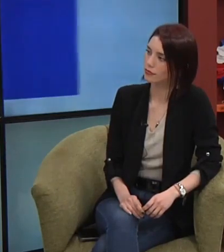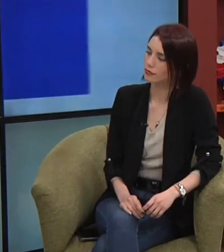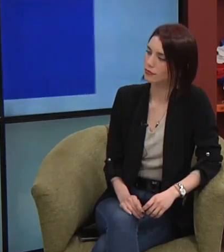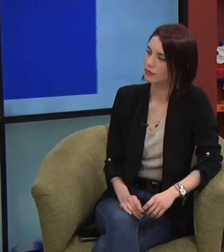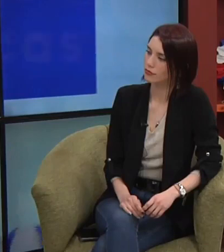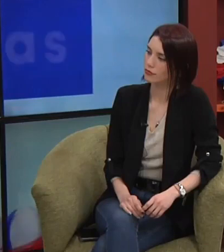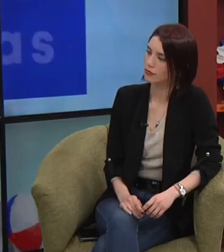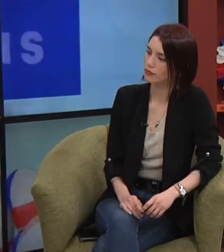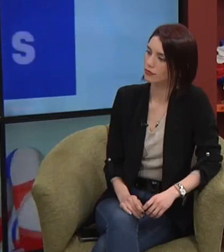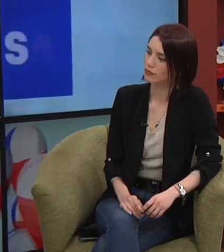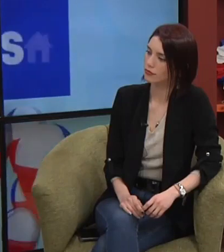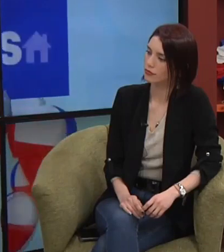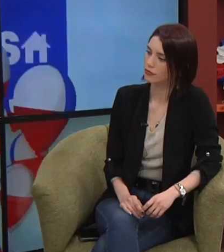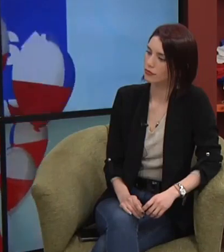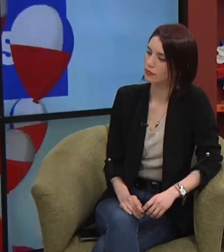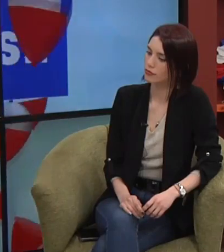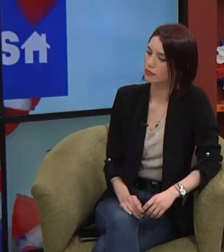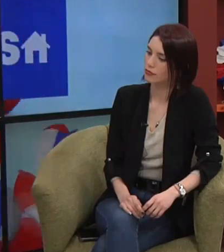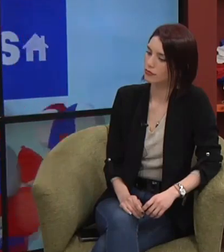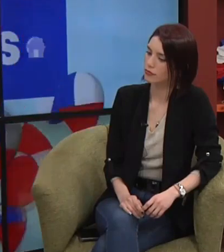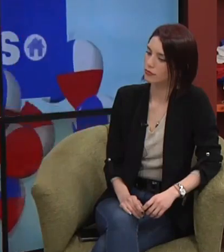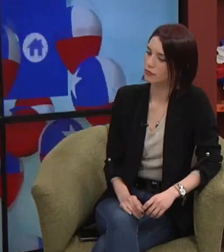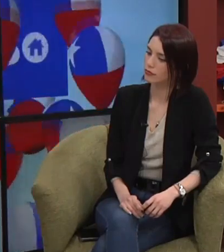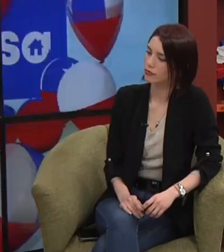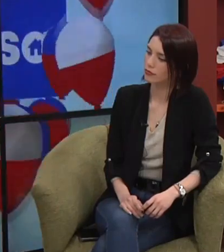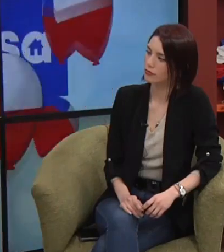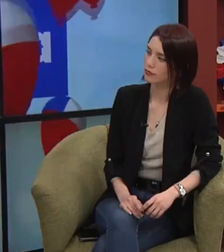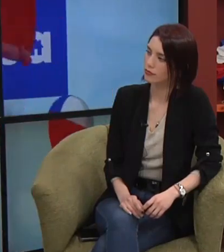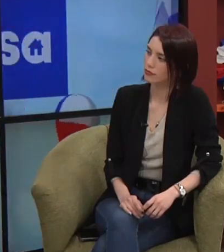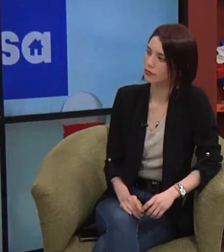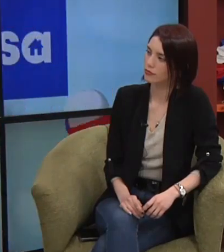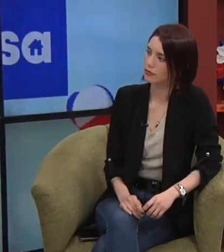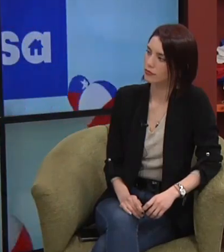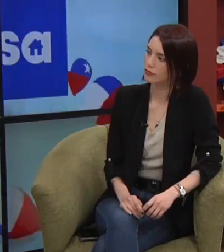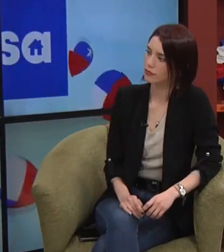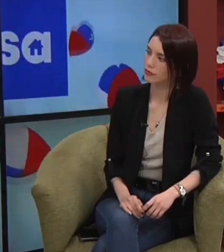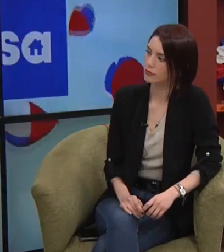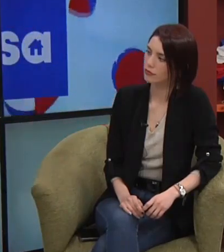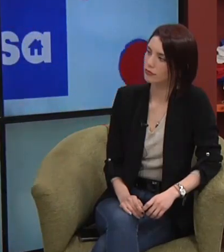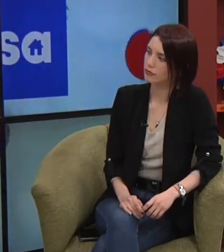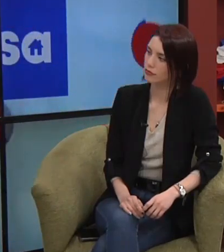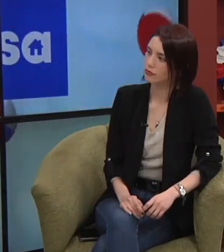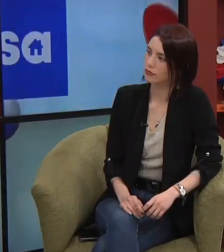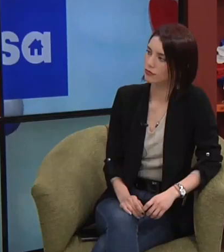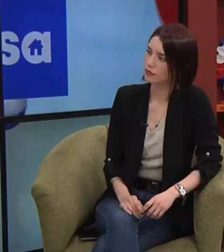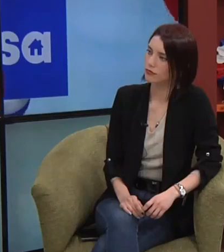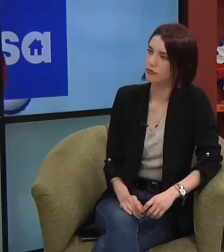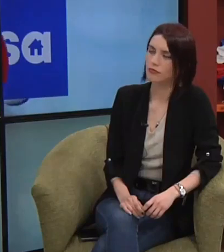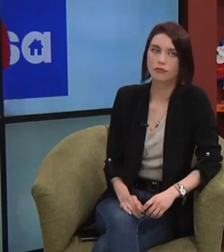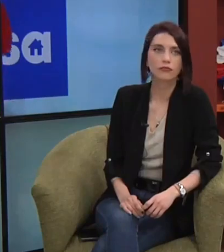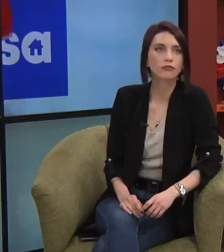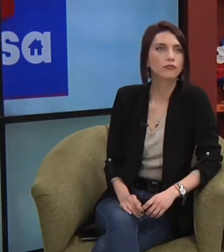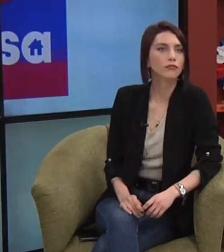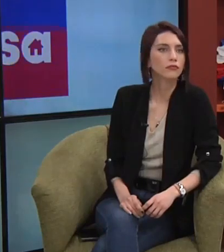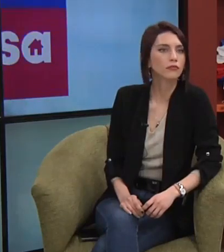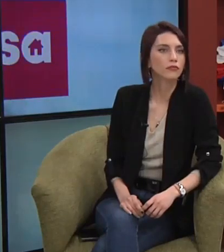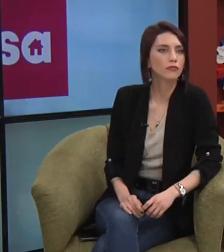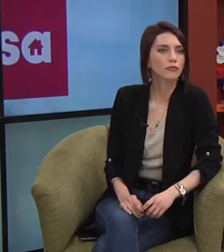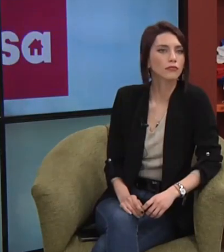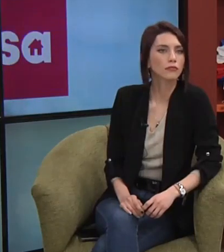aumenta. En el caso de las personas sordas, ¿dónde existe una comunidad? Tenemos la Teletón para la discapacidad, Coalibi para la discapacidad visual. ¿Qué